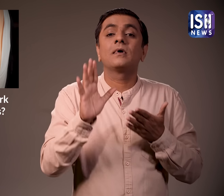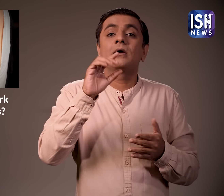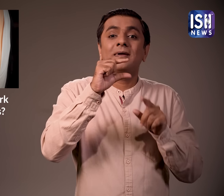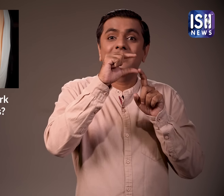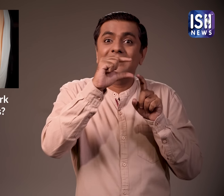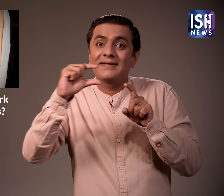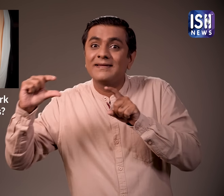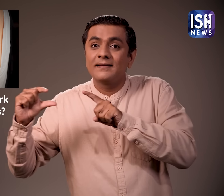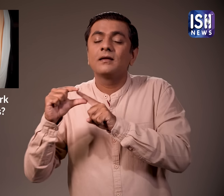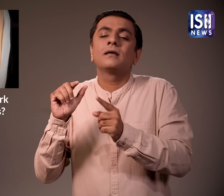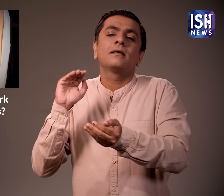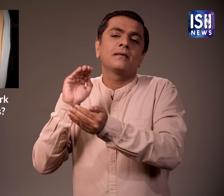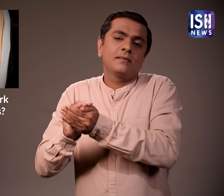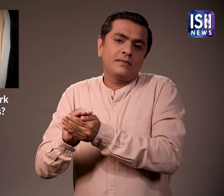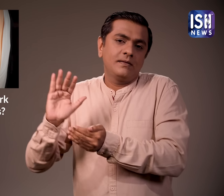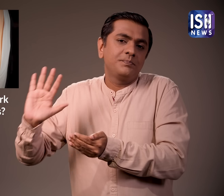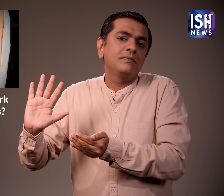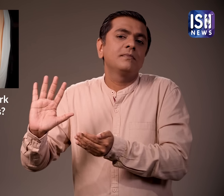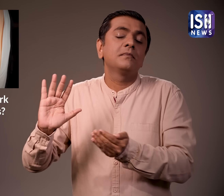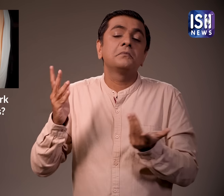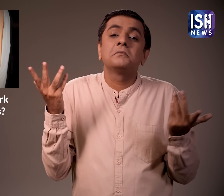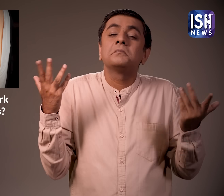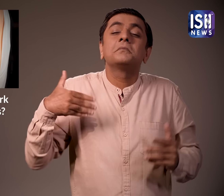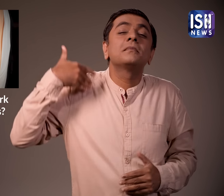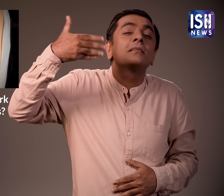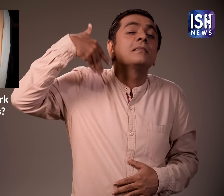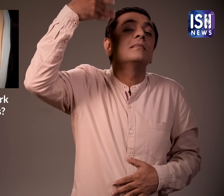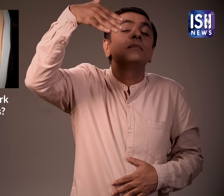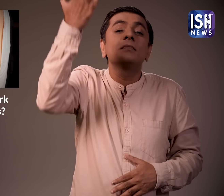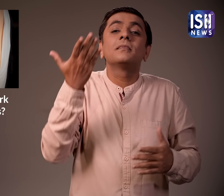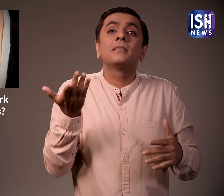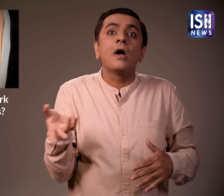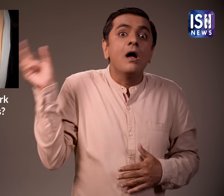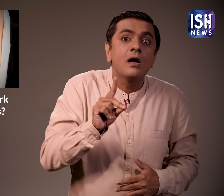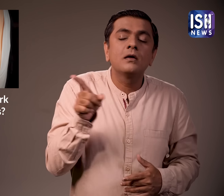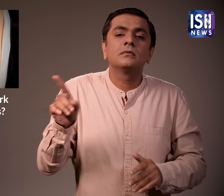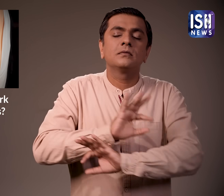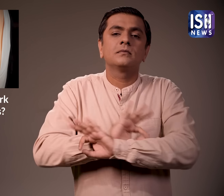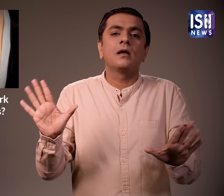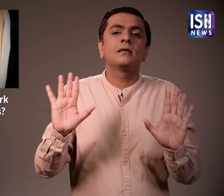हाला की भविश्य में किसी भी प्रकुप से निपटने के लिए चेचक का टीका अभी भी संग्रहित है